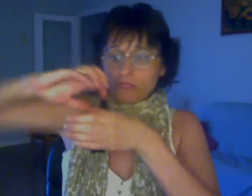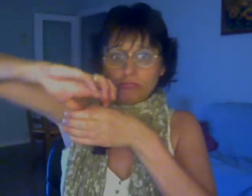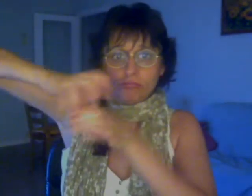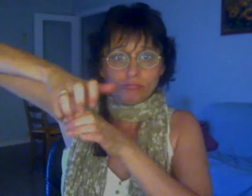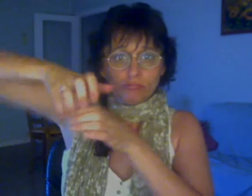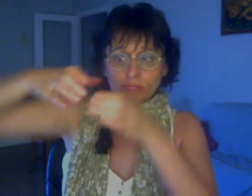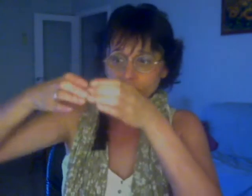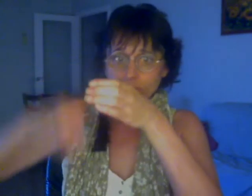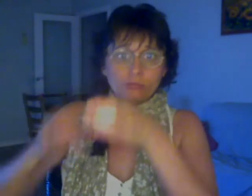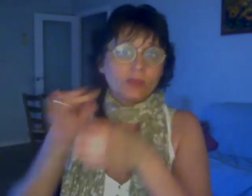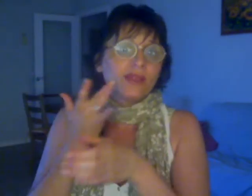Segundo número estrella